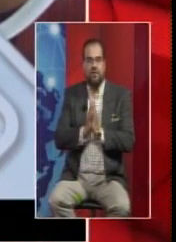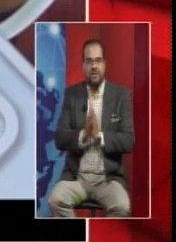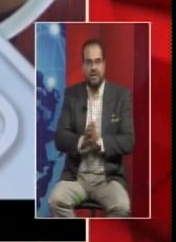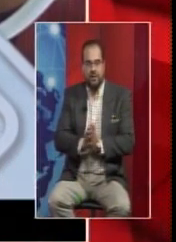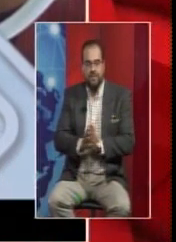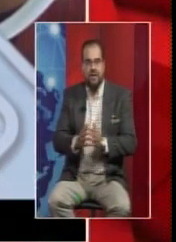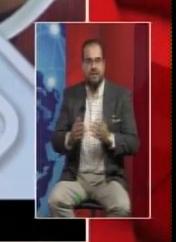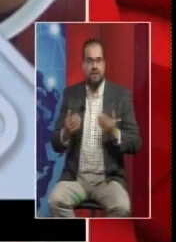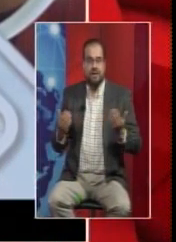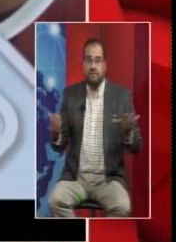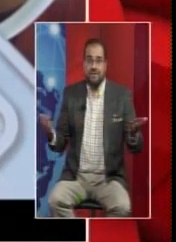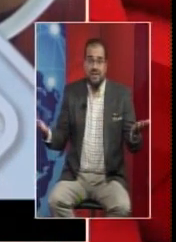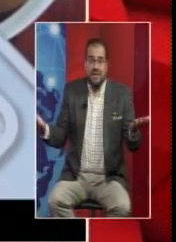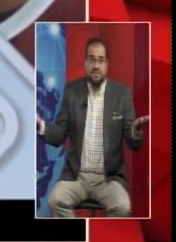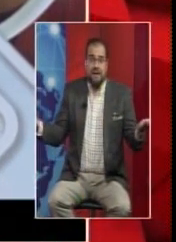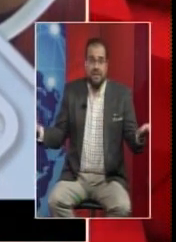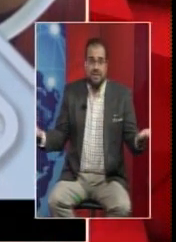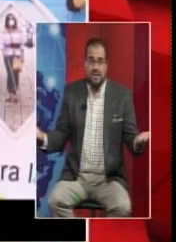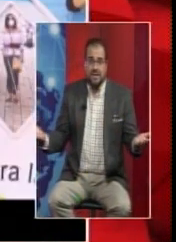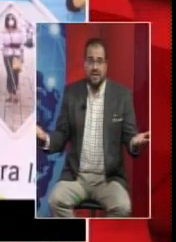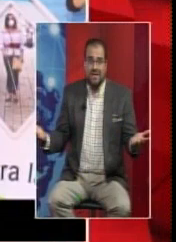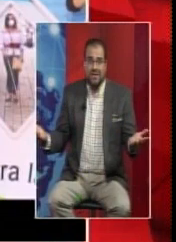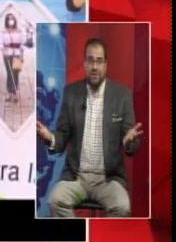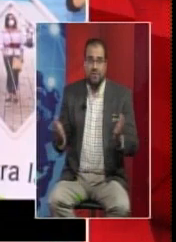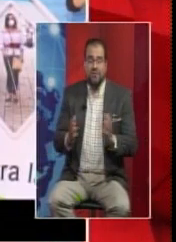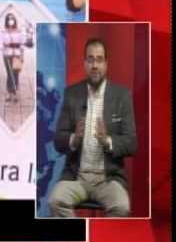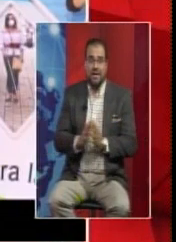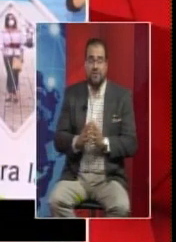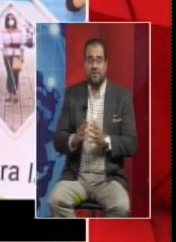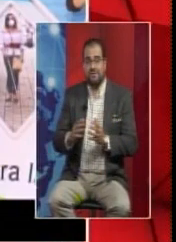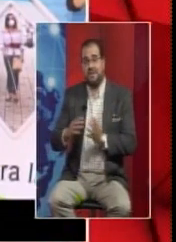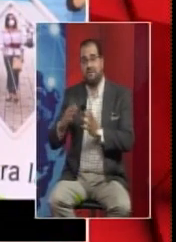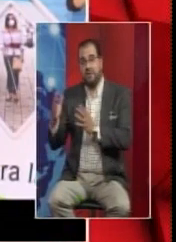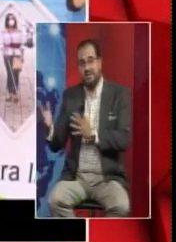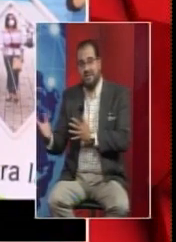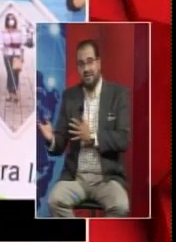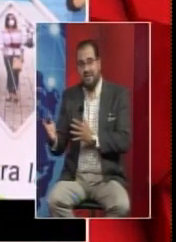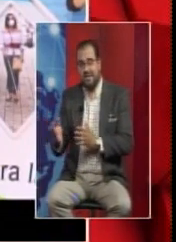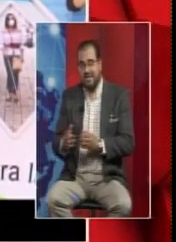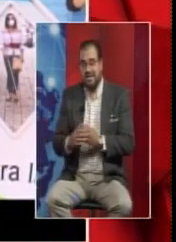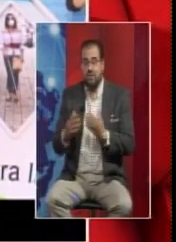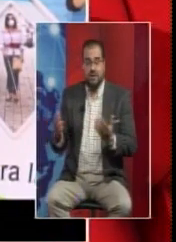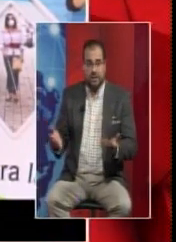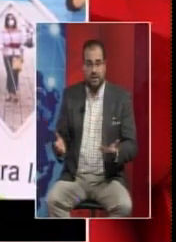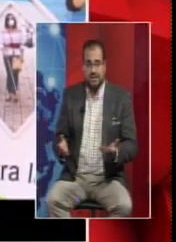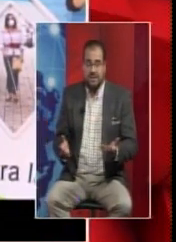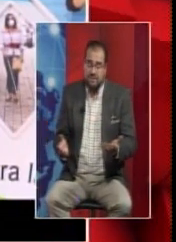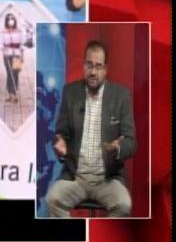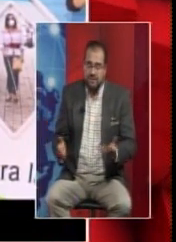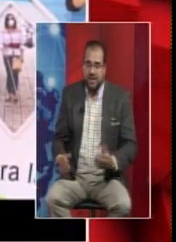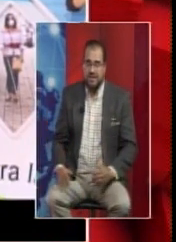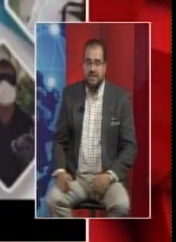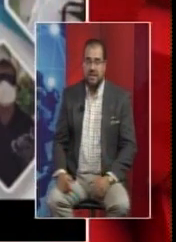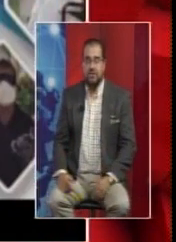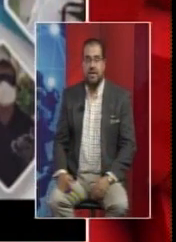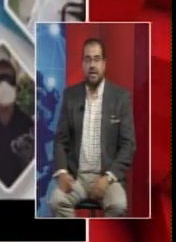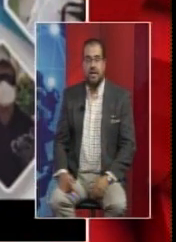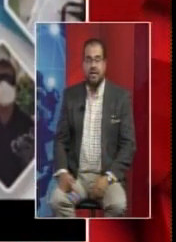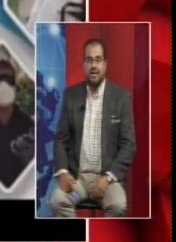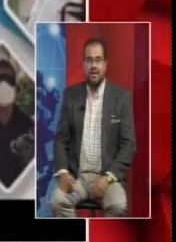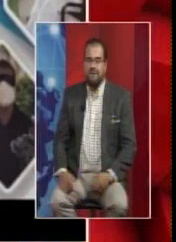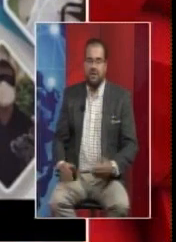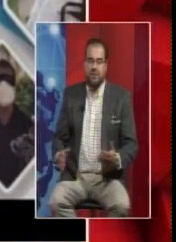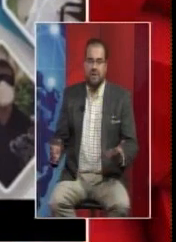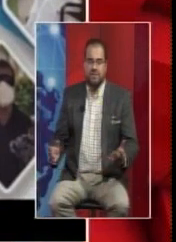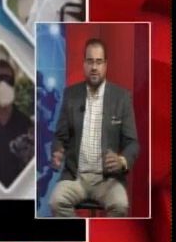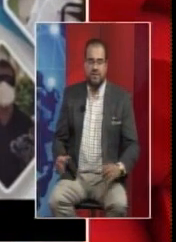tiene que aprovecharlo para llevarse las palmas y que todo mundo, digamos, después de la segunda vuelta, si fuera necesario tenerla,